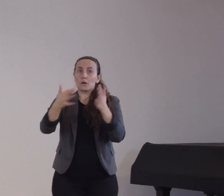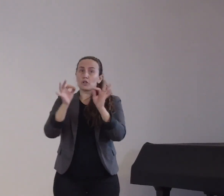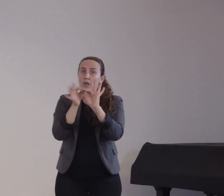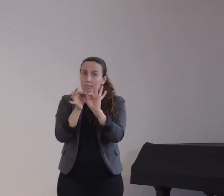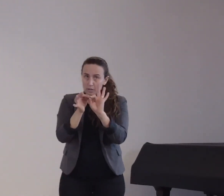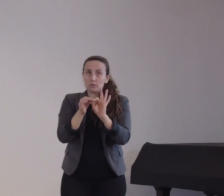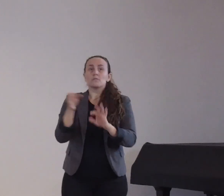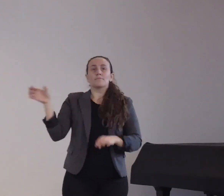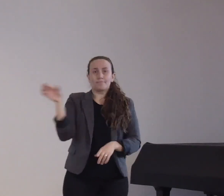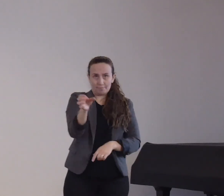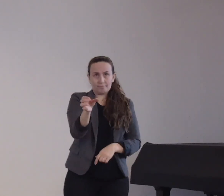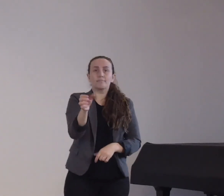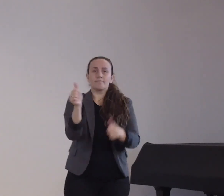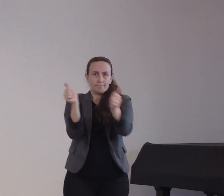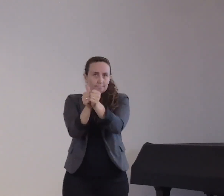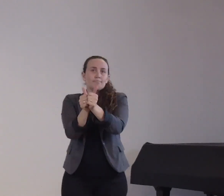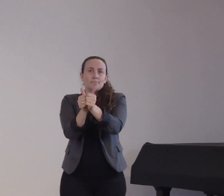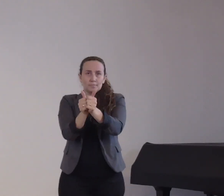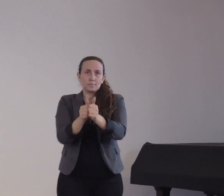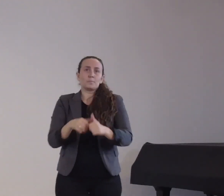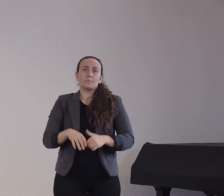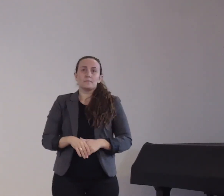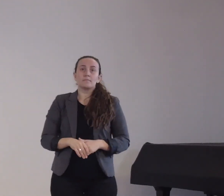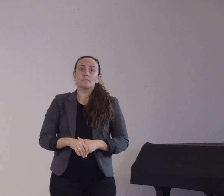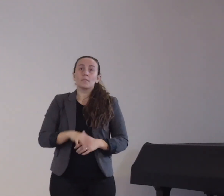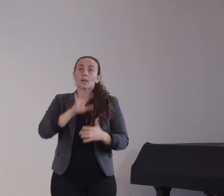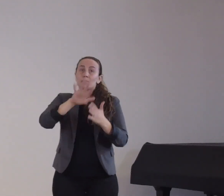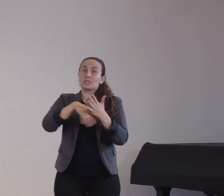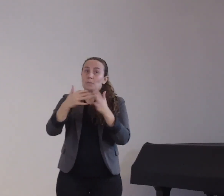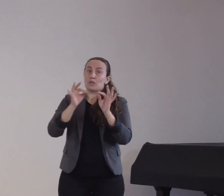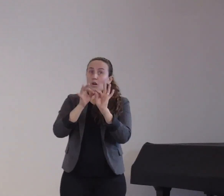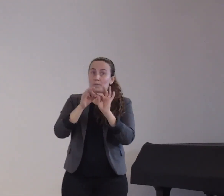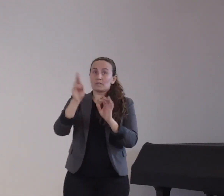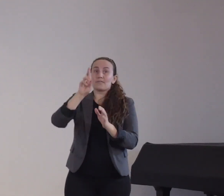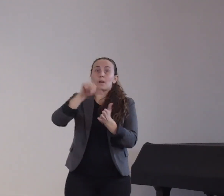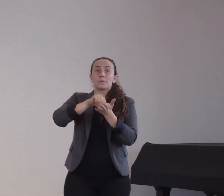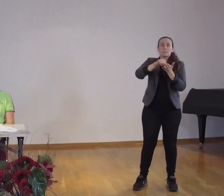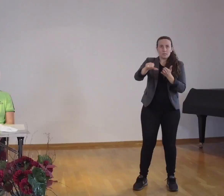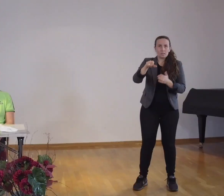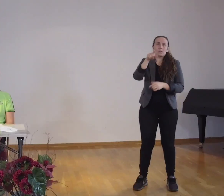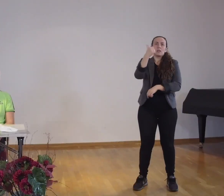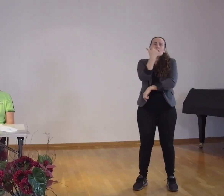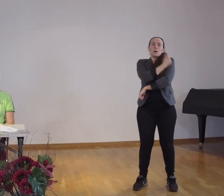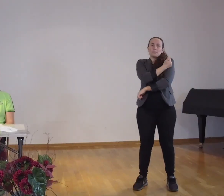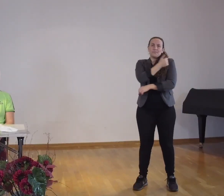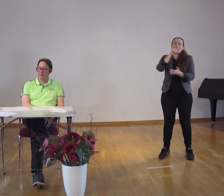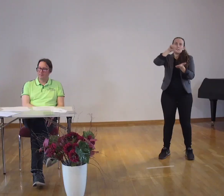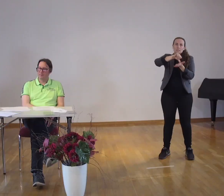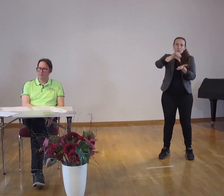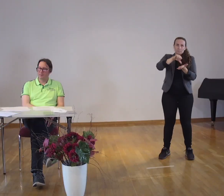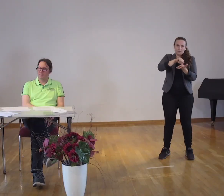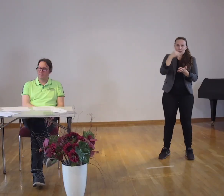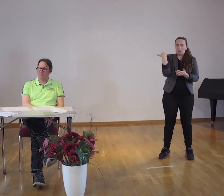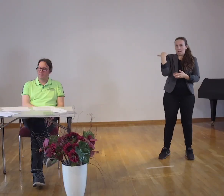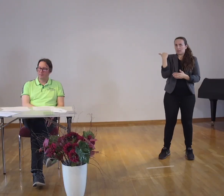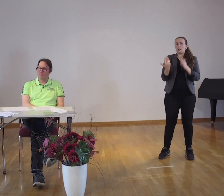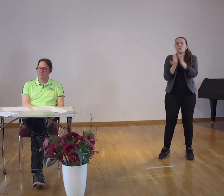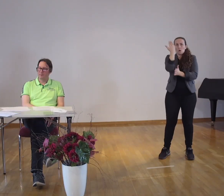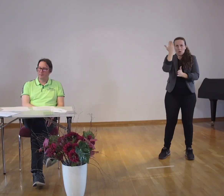Die Gebärdensprachdolmetscher werden von den Impfzentren bezahlt. Das ist jetzt ganz neu beschlossen worden.